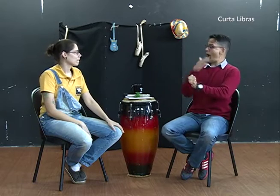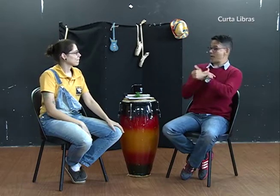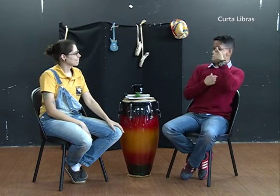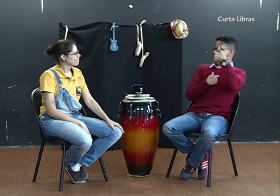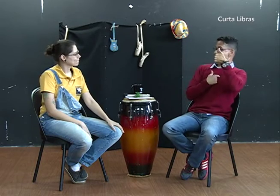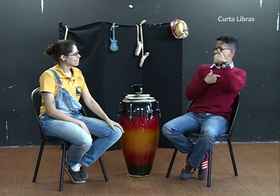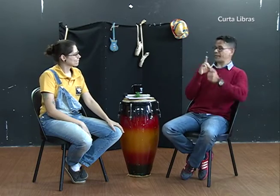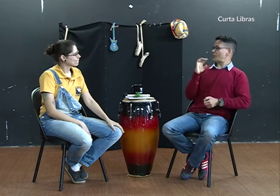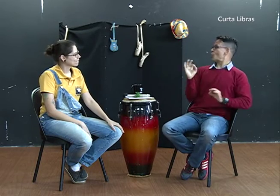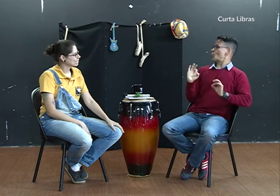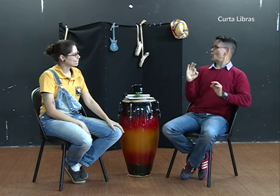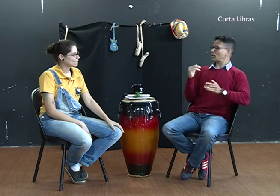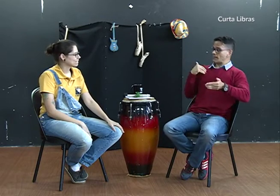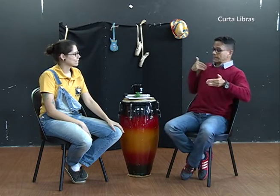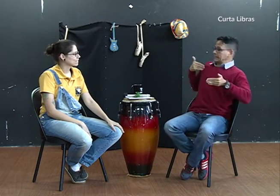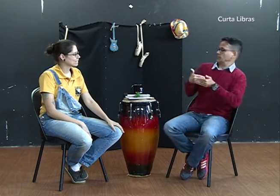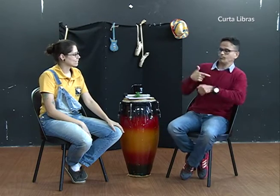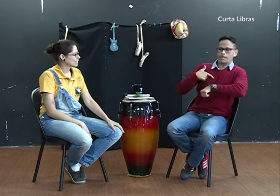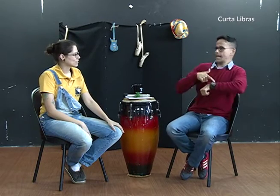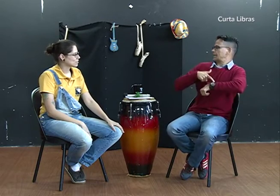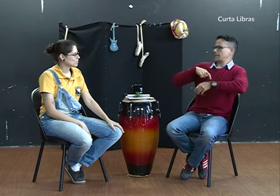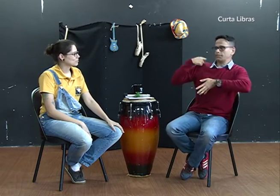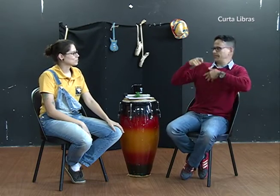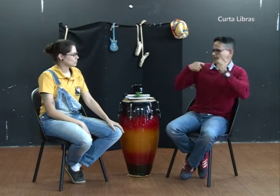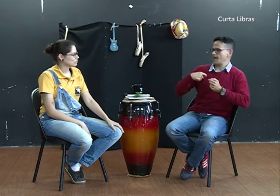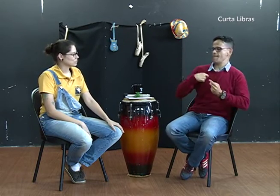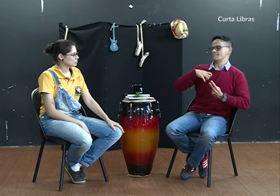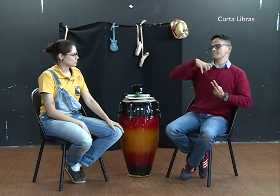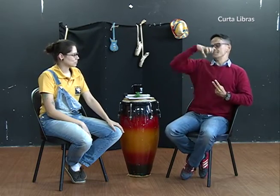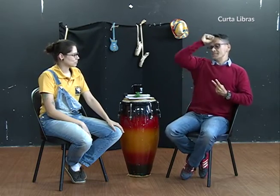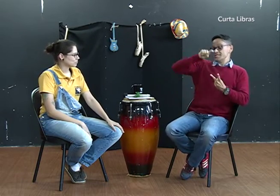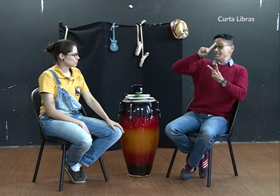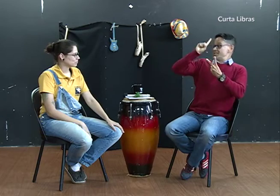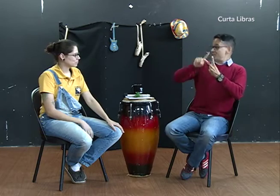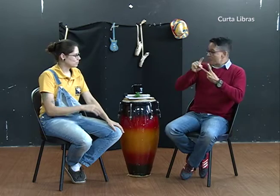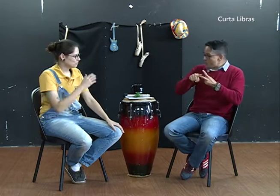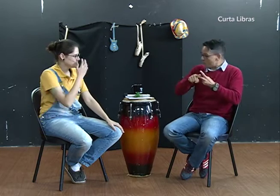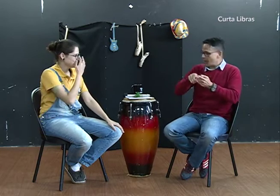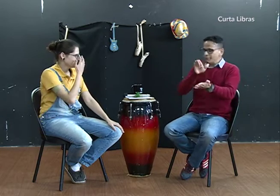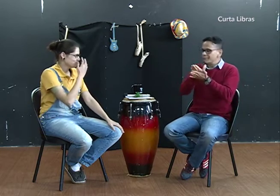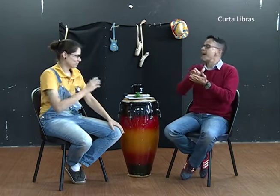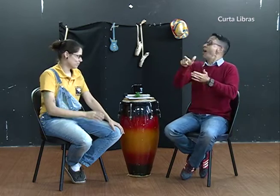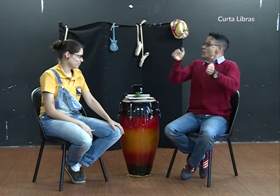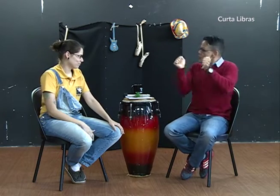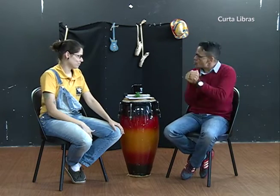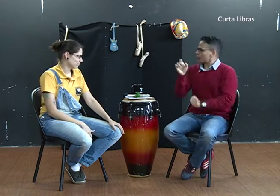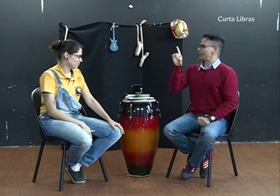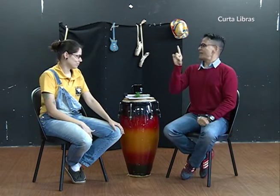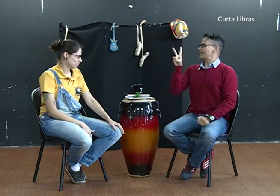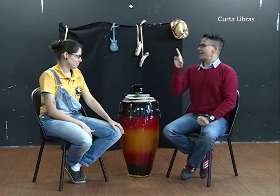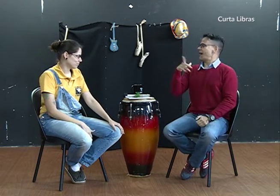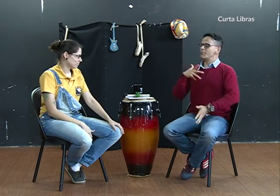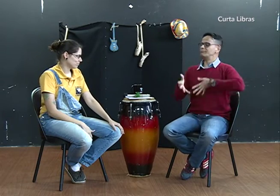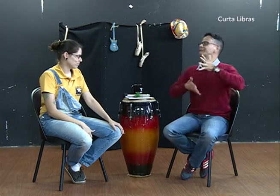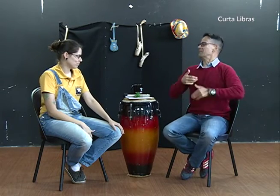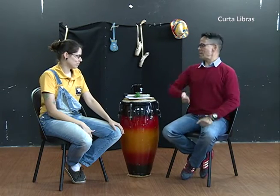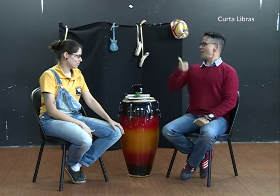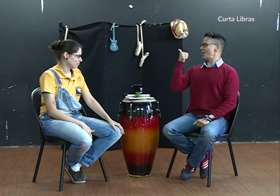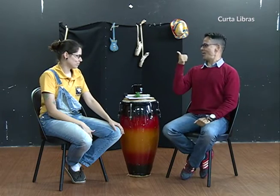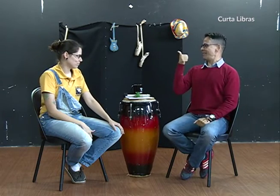língua portuguesa também é positiva quando anexada ao DVD. Começou com a produção através de vídeos, depois o material publicado e o DVD,